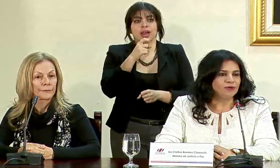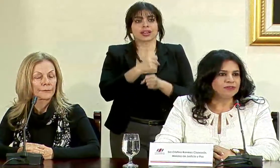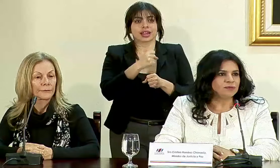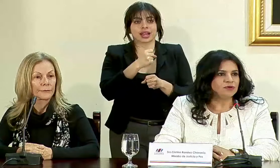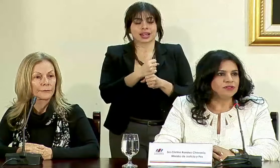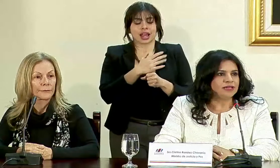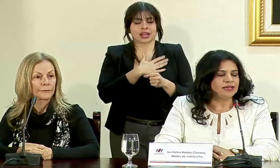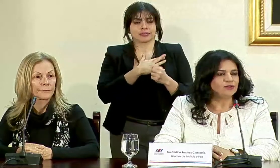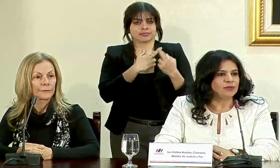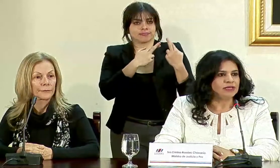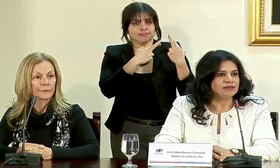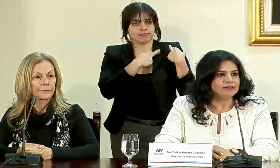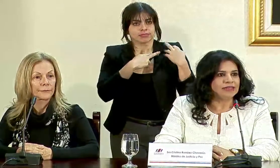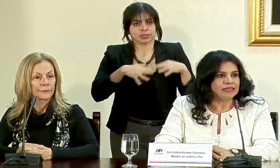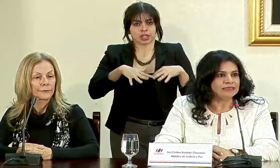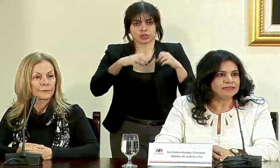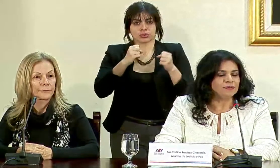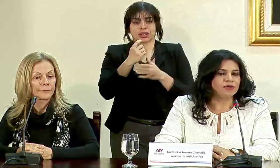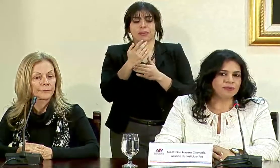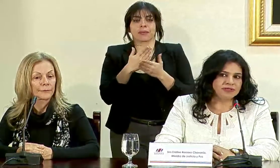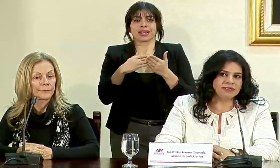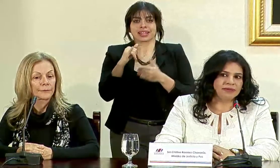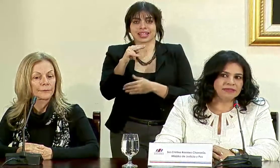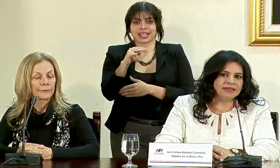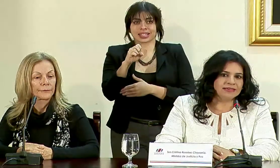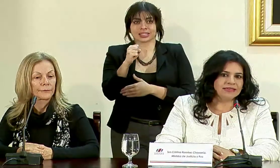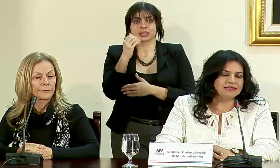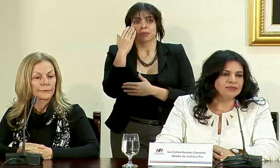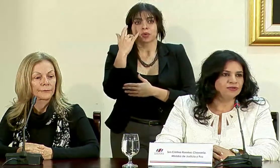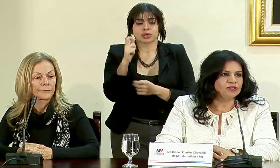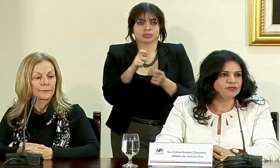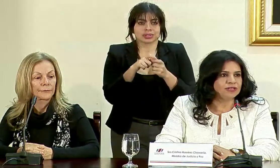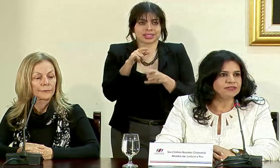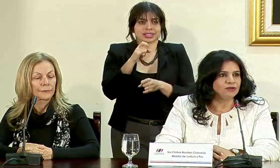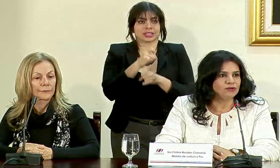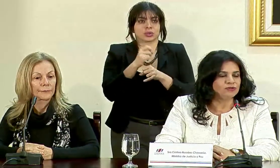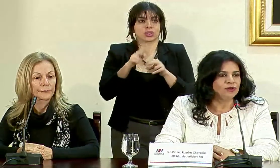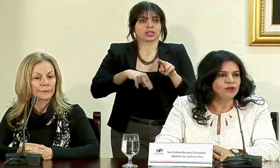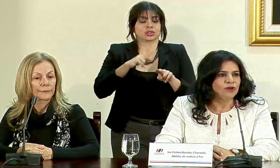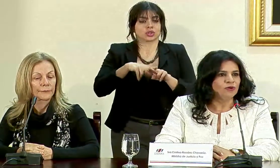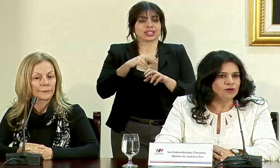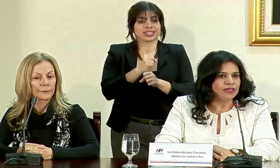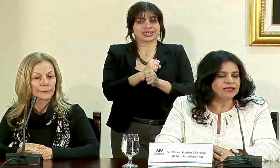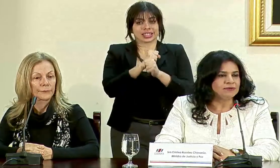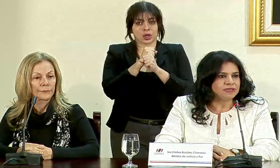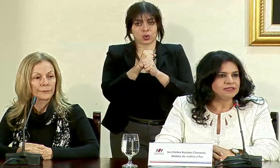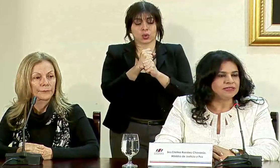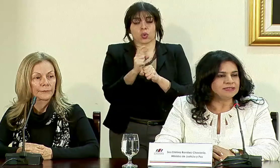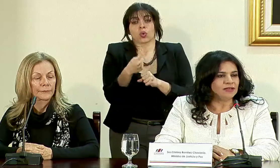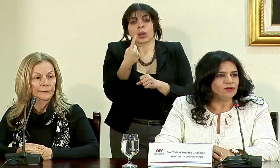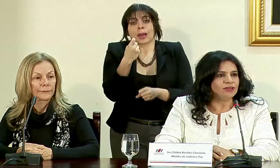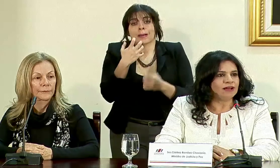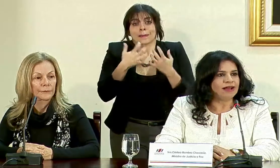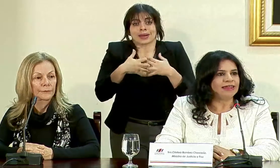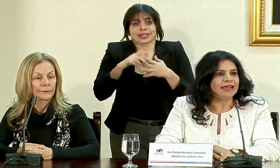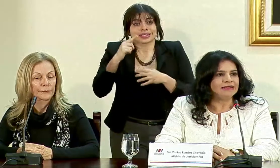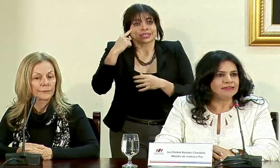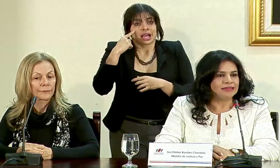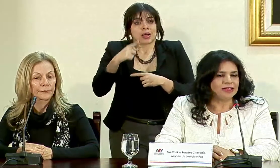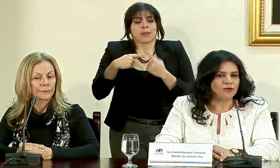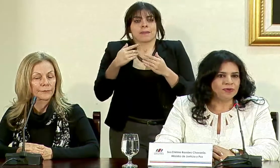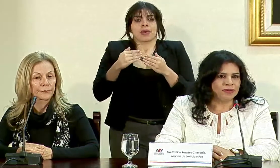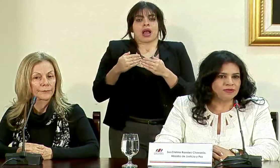que me corresponde asumir desde el INSS, porque precisamente es el Instituto Nacional de Seguros una de las empresas del Estado que va